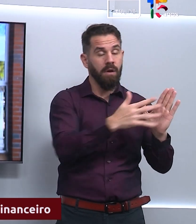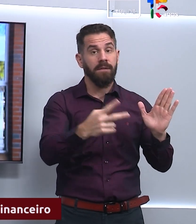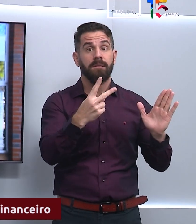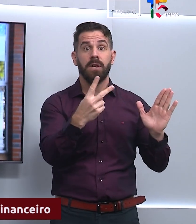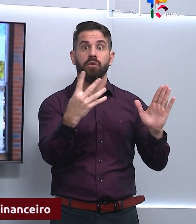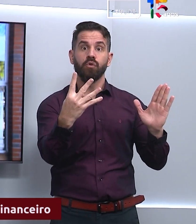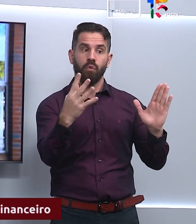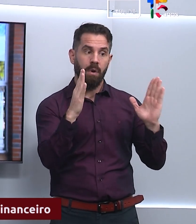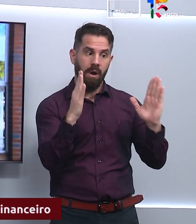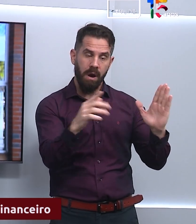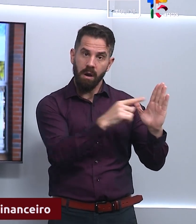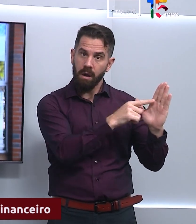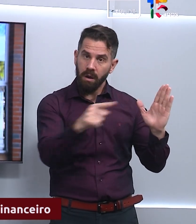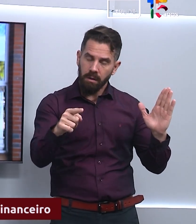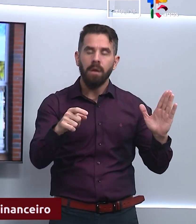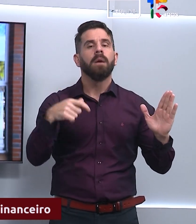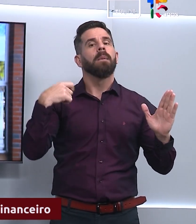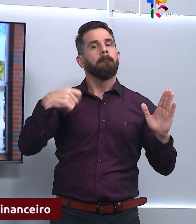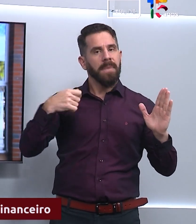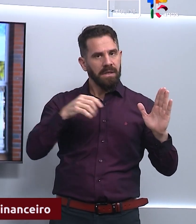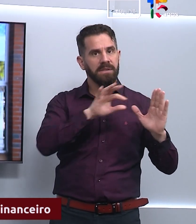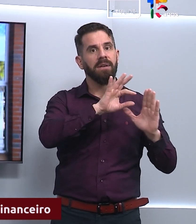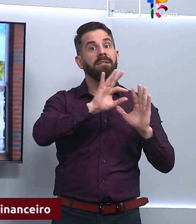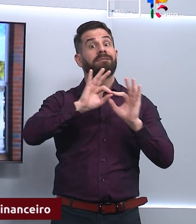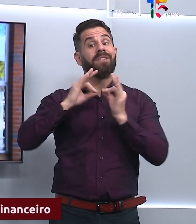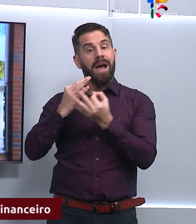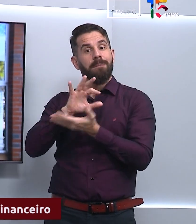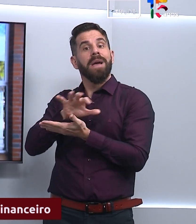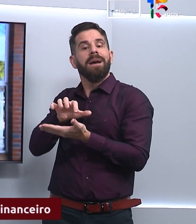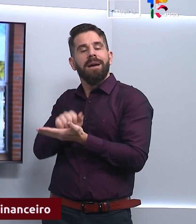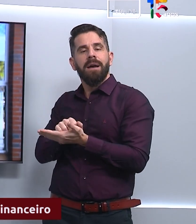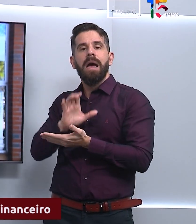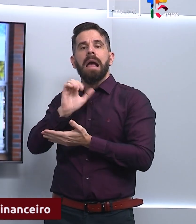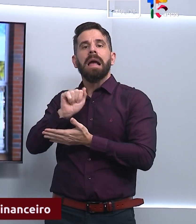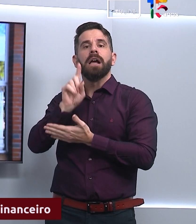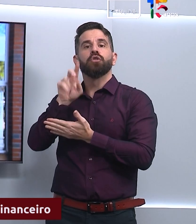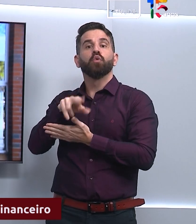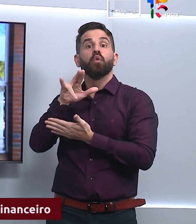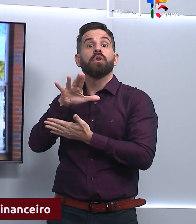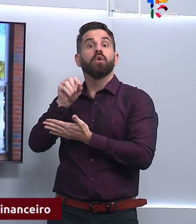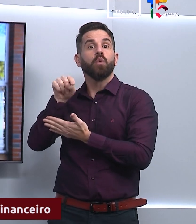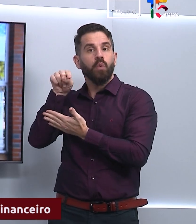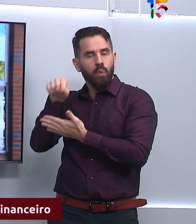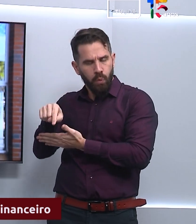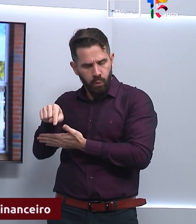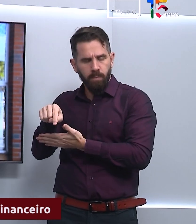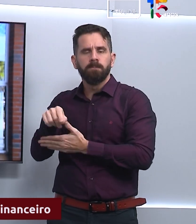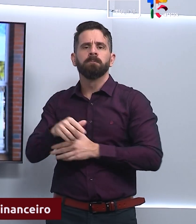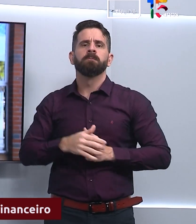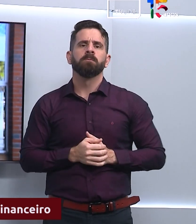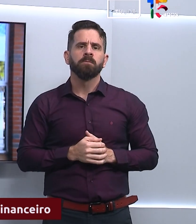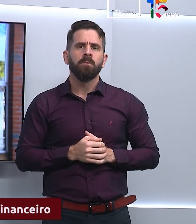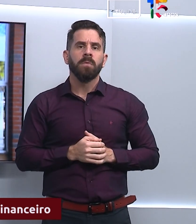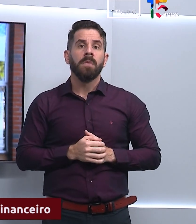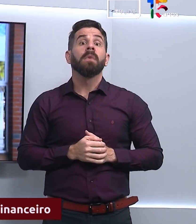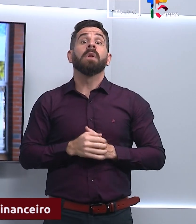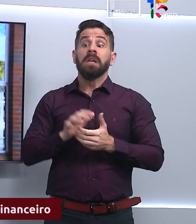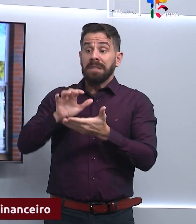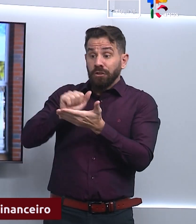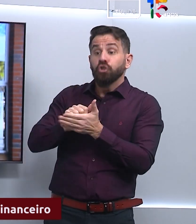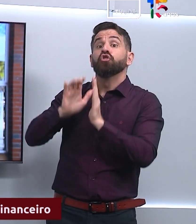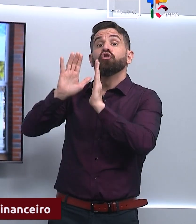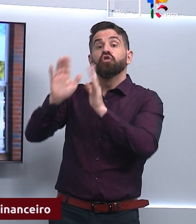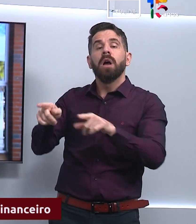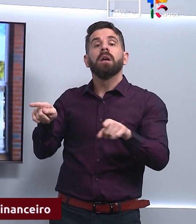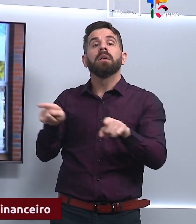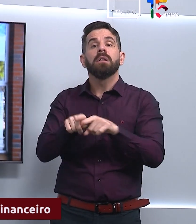eles precisam ser integrantes de uma família inscrita no Cadastro Único para programas sociais do Governo Federal, o CADÚNICO, e também que tenha renda